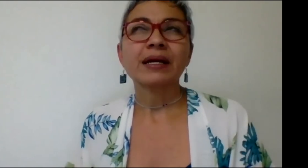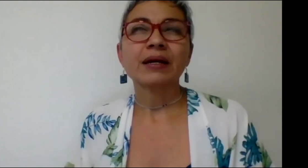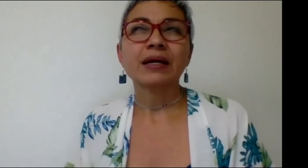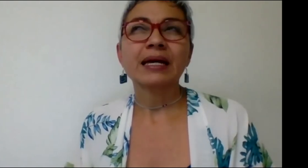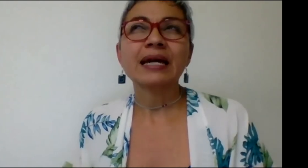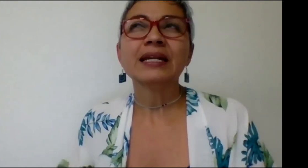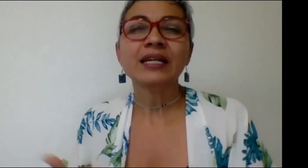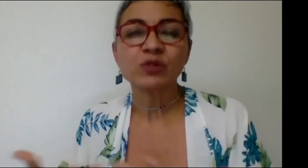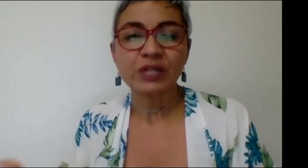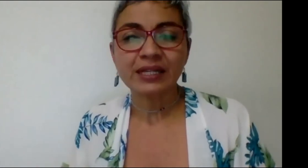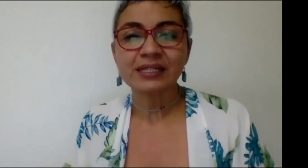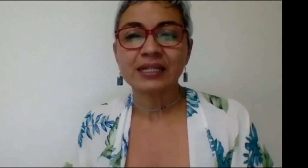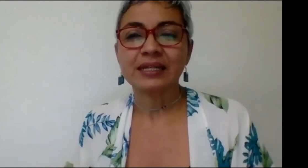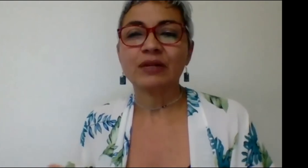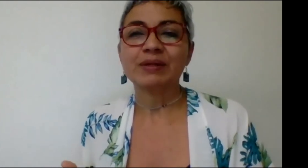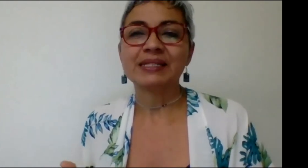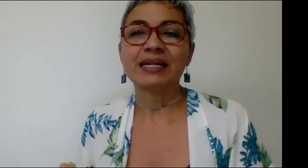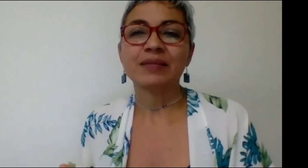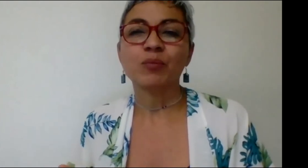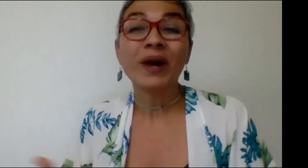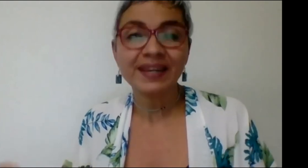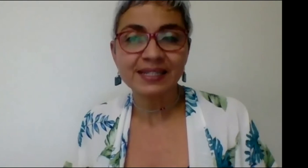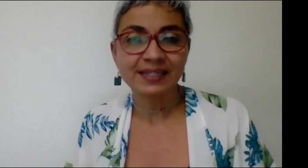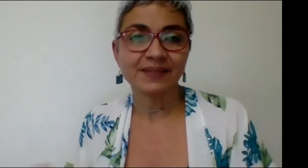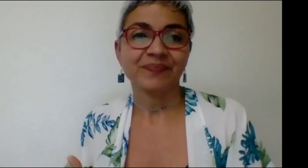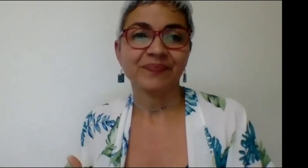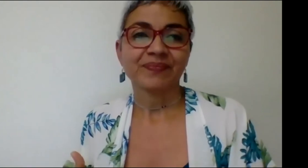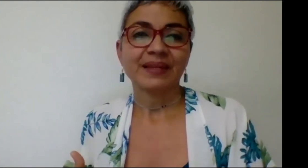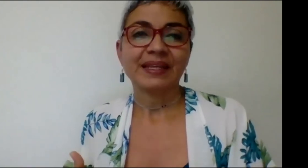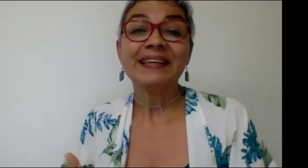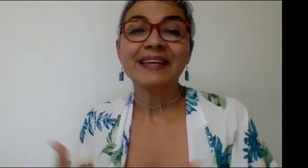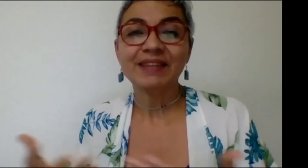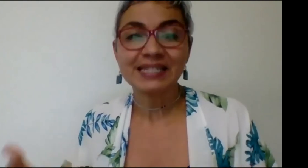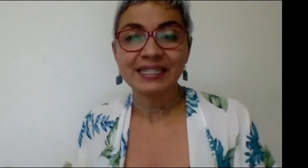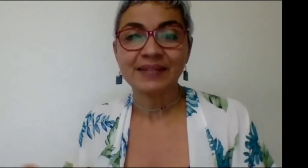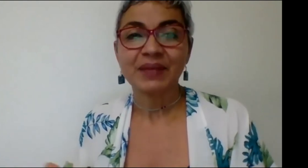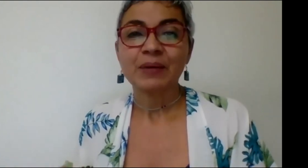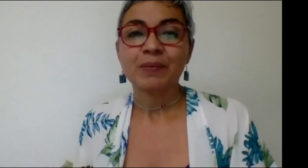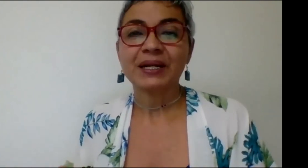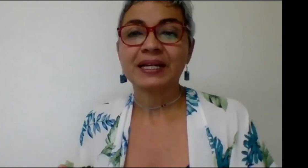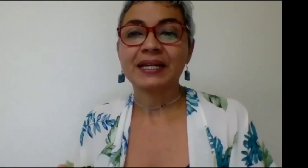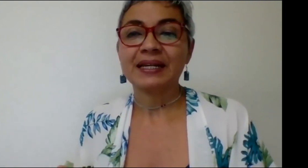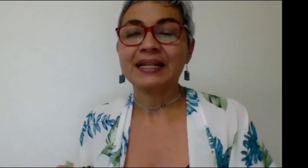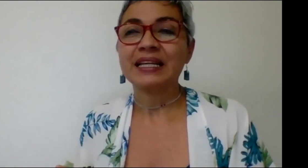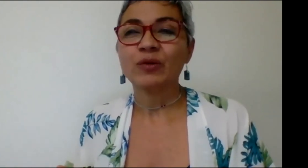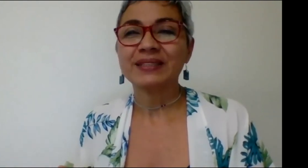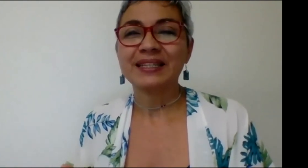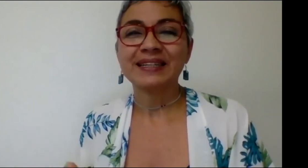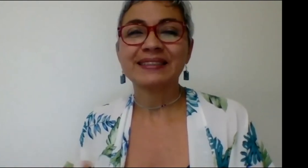¿qué creen ustedes que la universidad puede hacer y debe hacer para que la lengua de señas